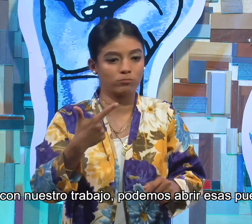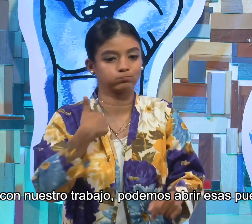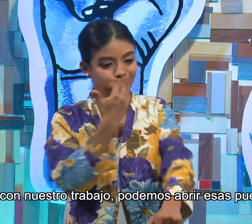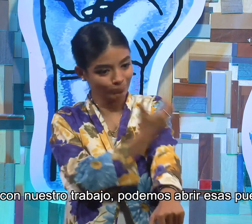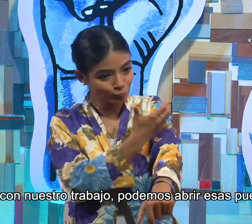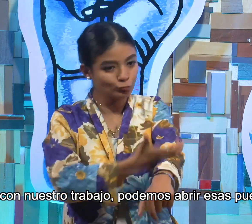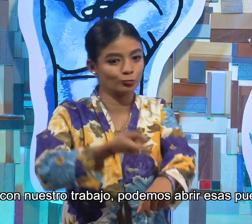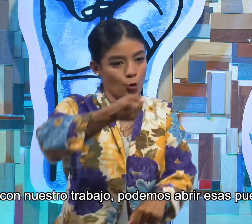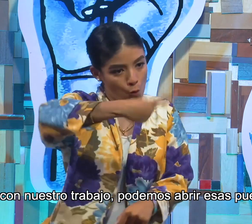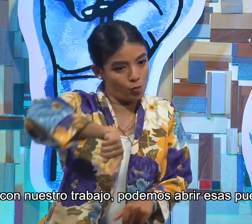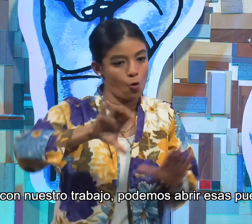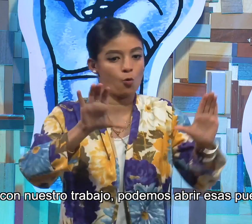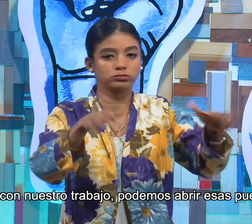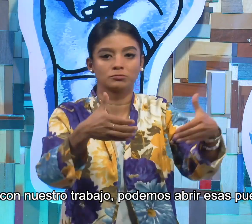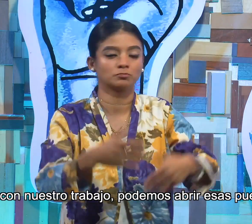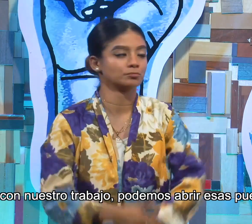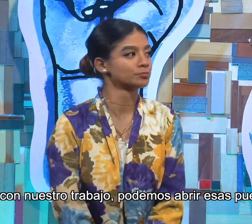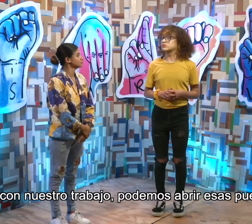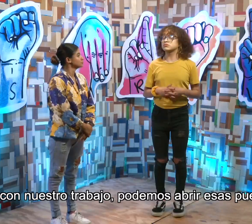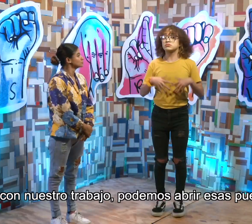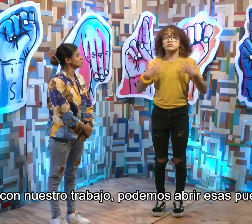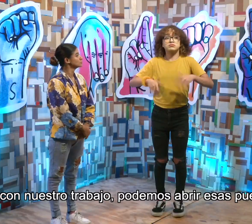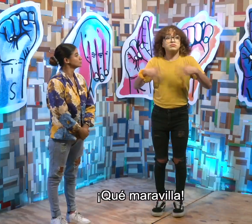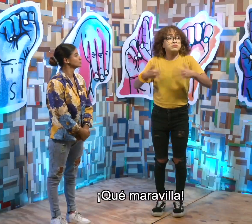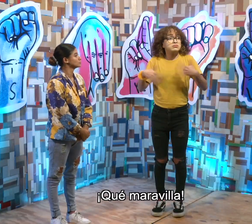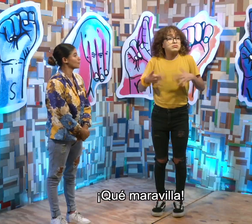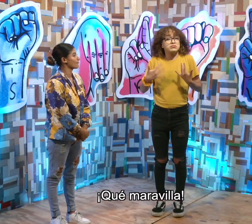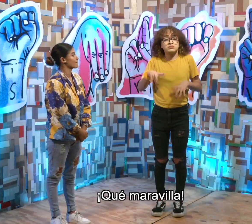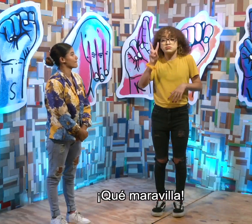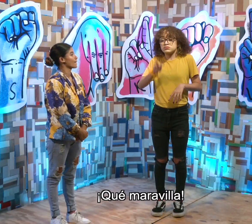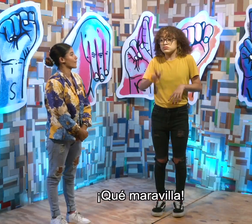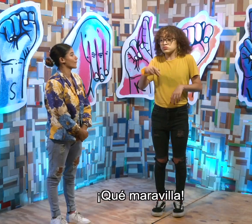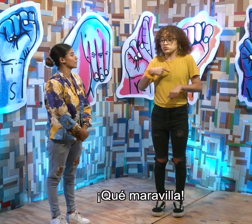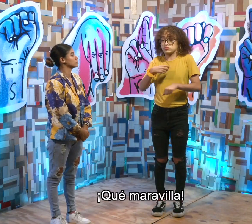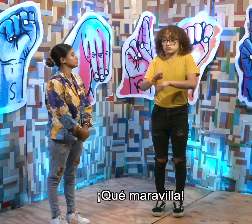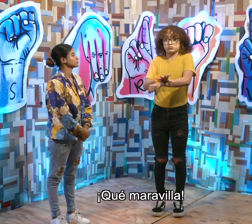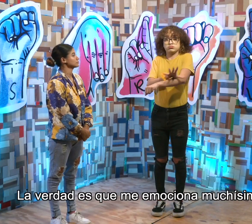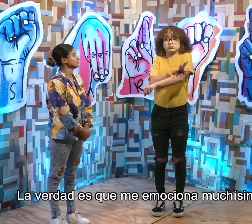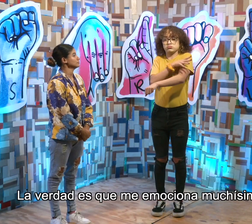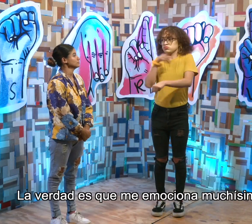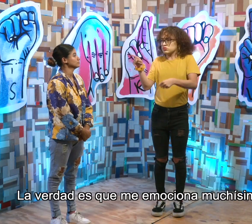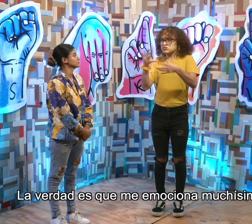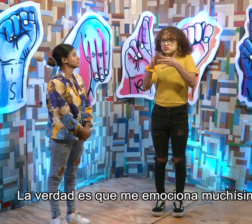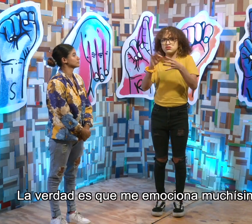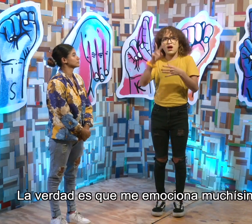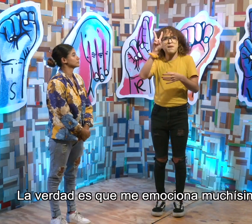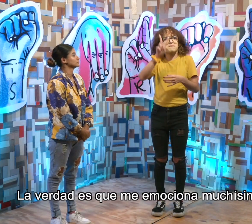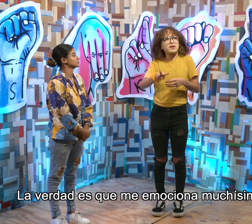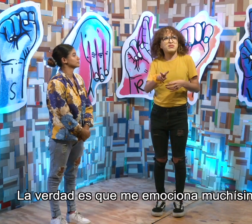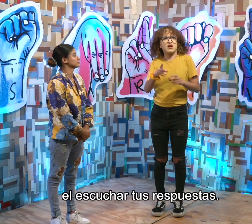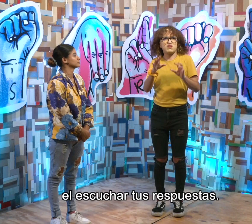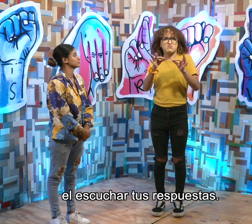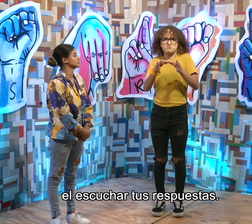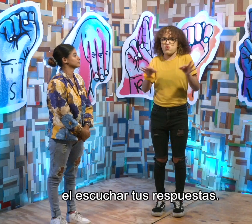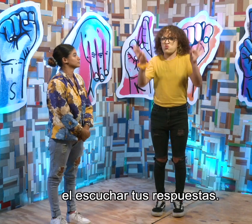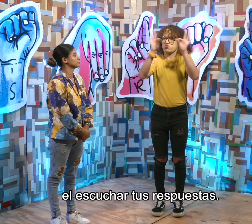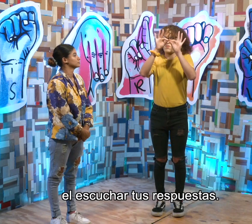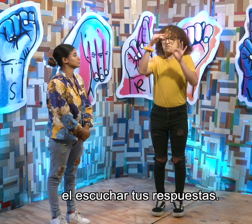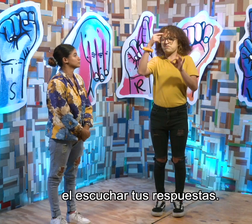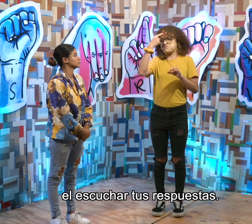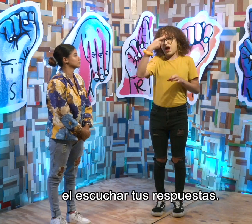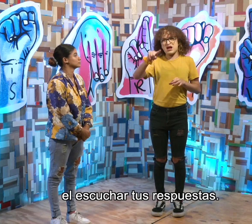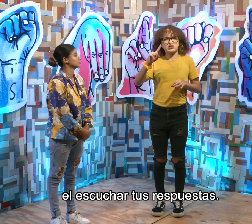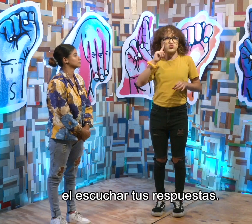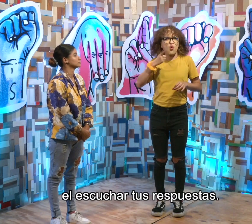trabajo, podemos abrir esas puertas. ¡Qué maravilla! La verdad es que me emociona muchísimo el escuchar tus